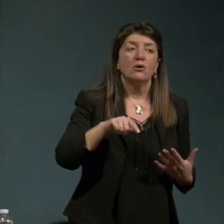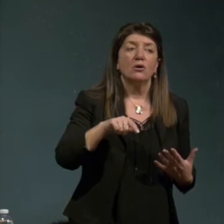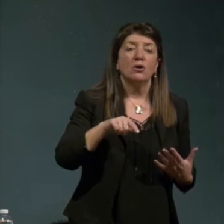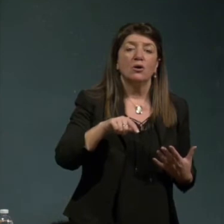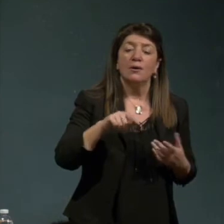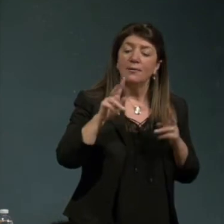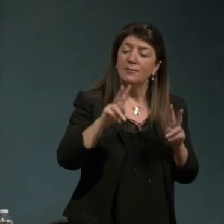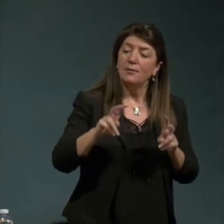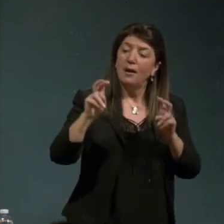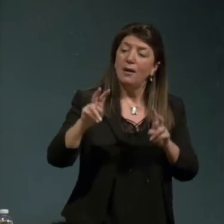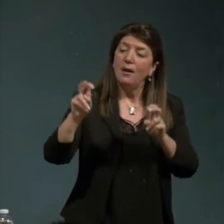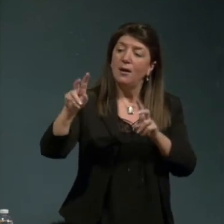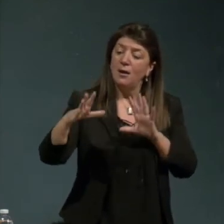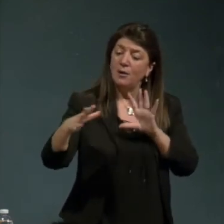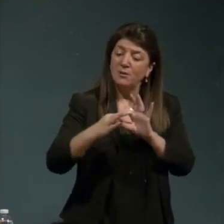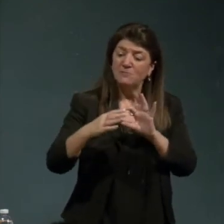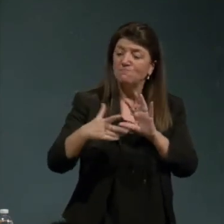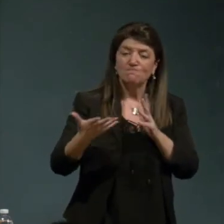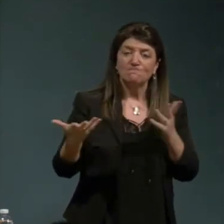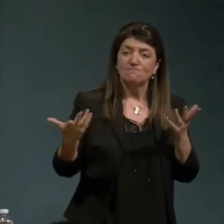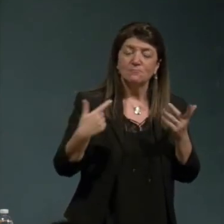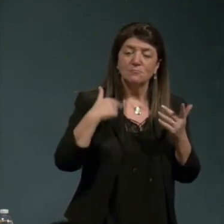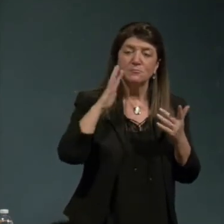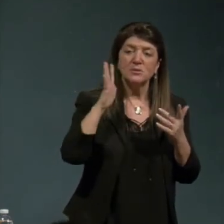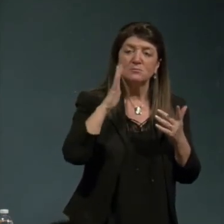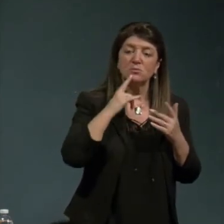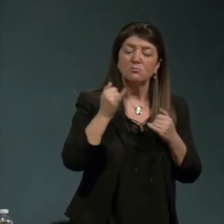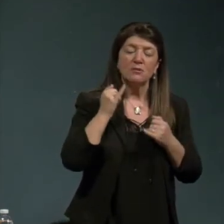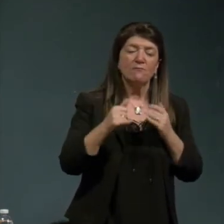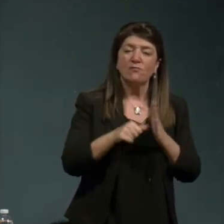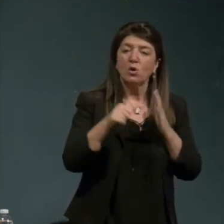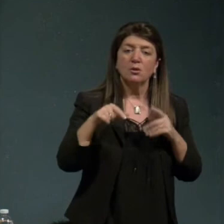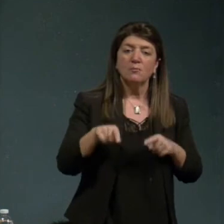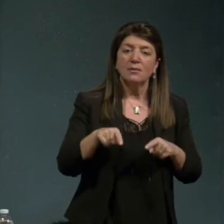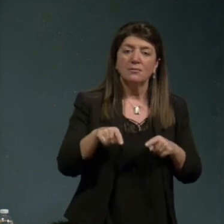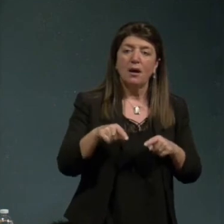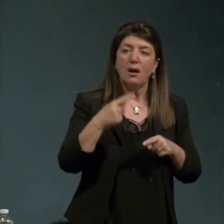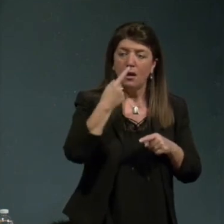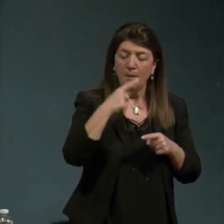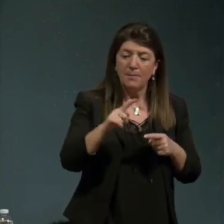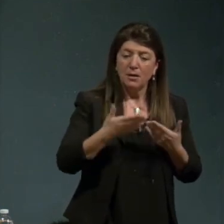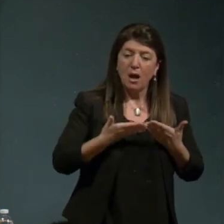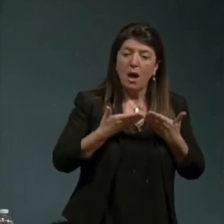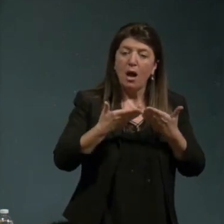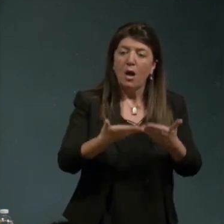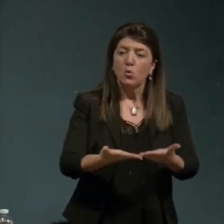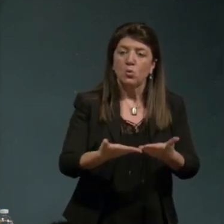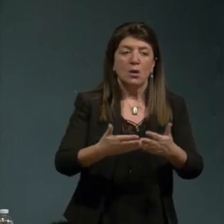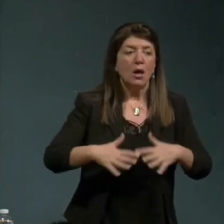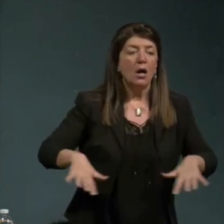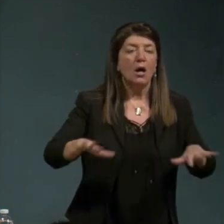teme che mi pare fondamentale per aiutare a vivere